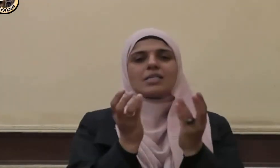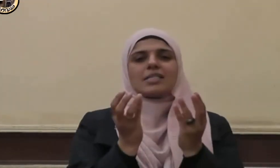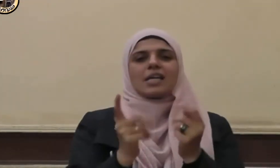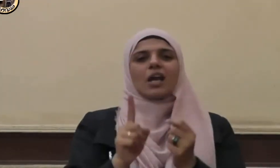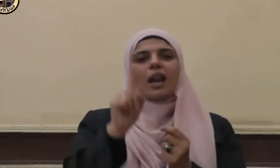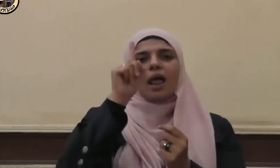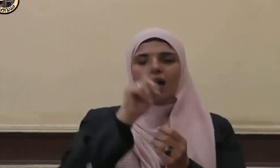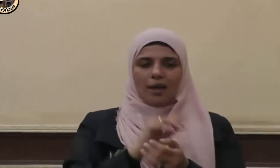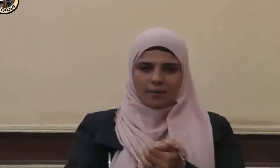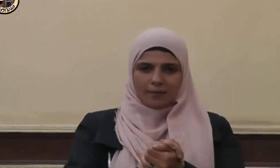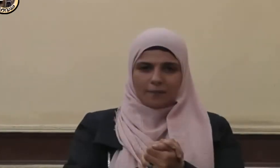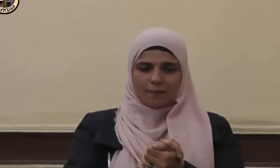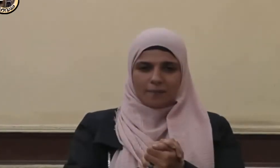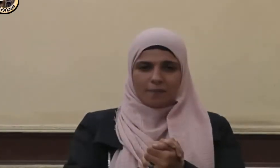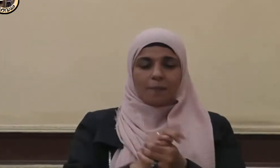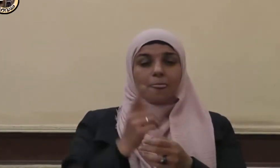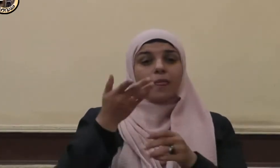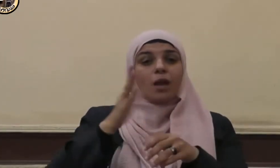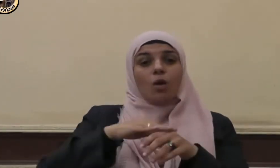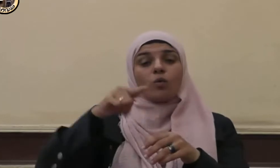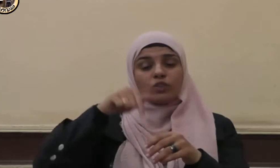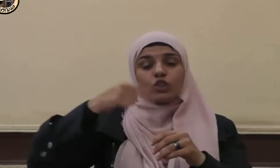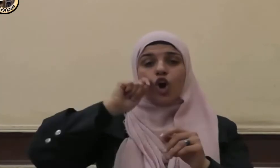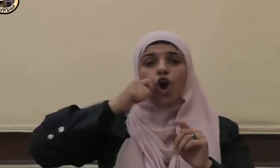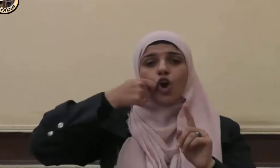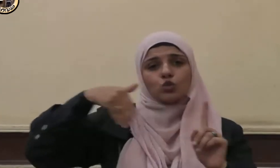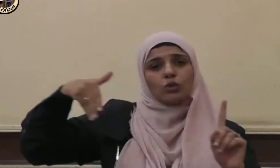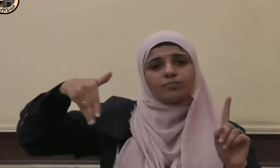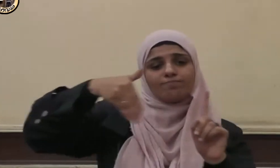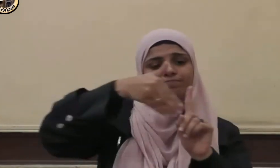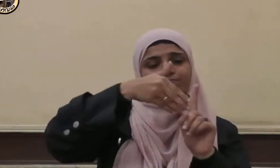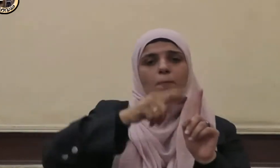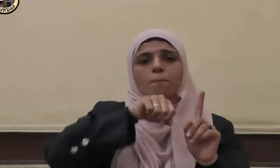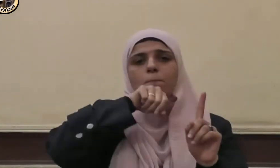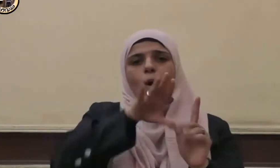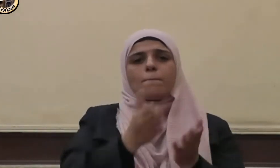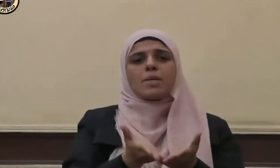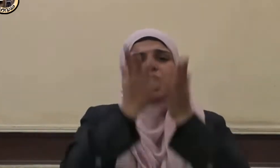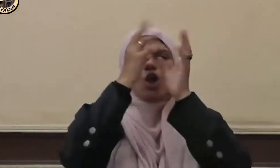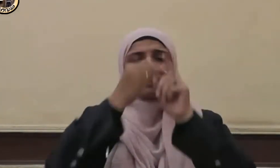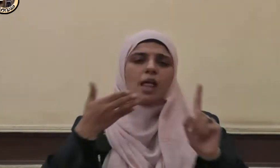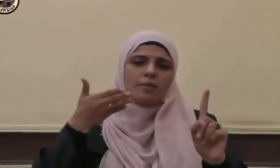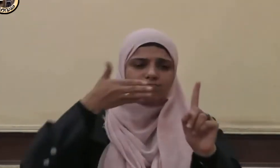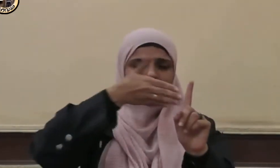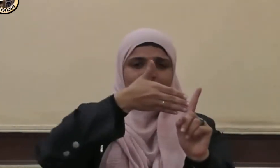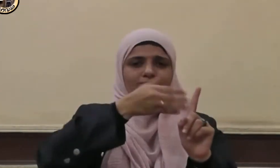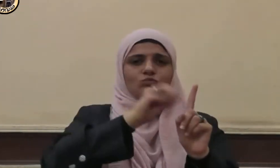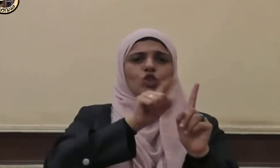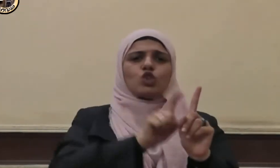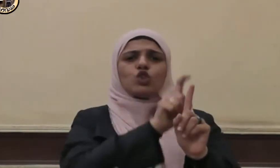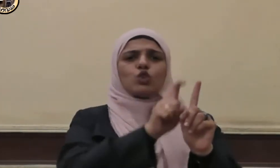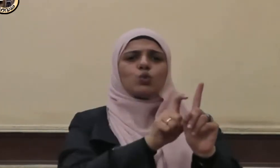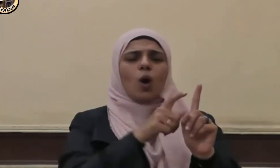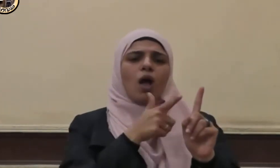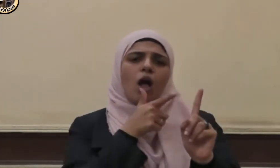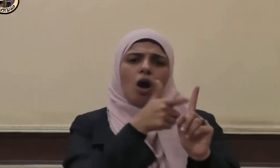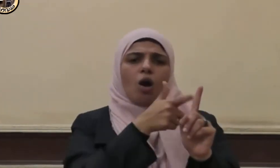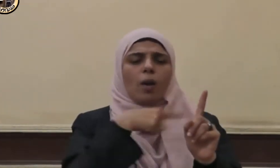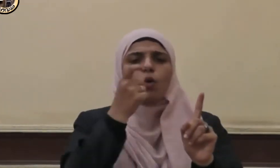وعندما جاء رجل إلى النبي صلى الله عليه وسلم عندما يقول يا رسول